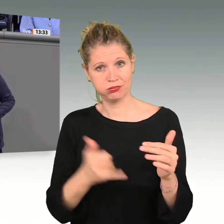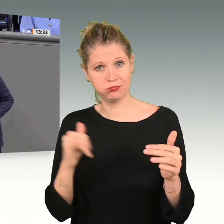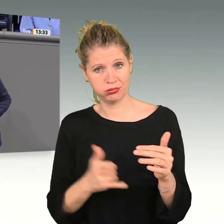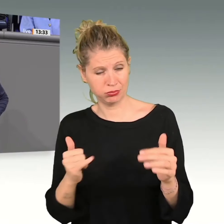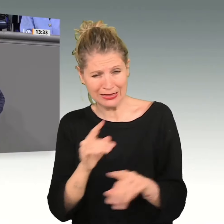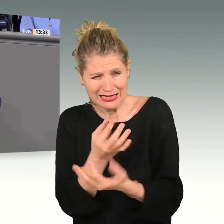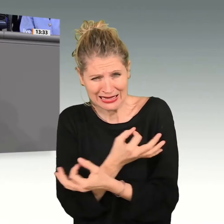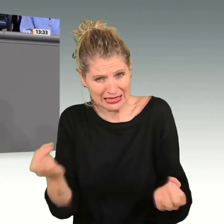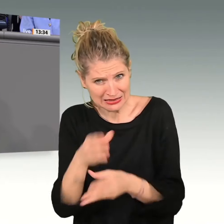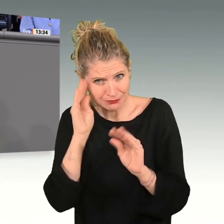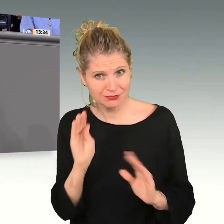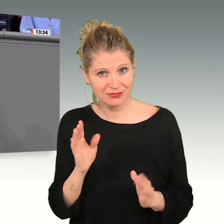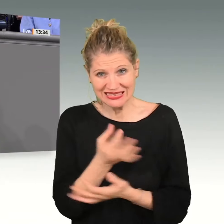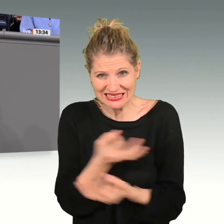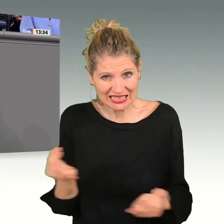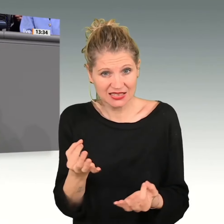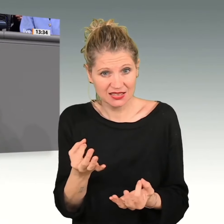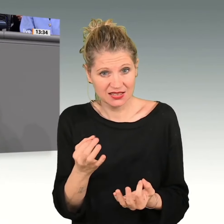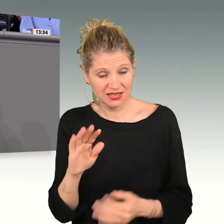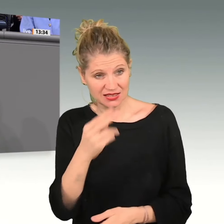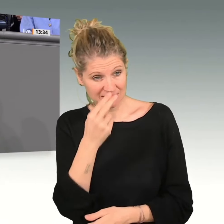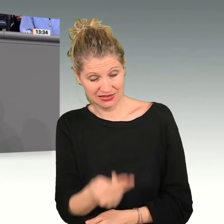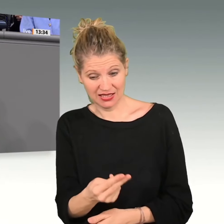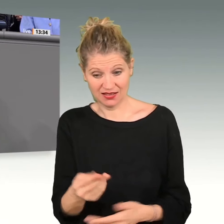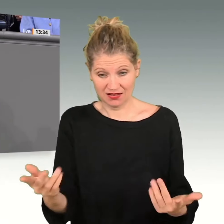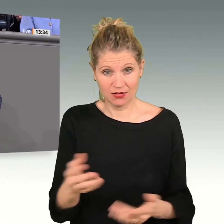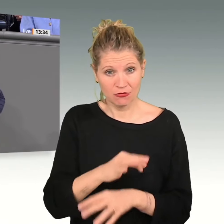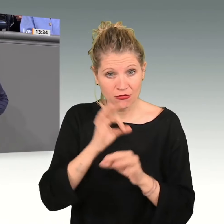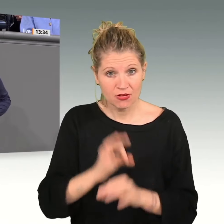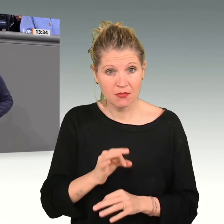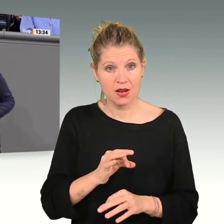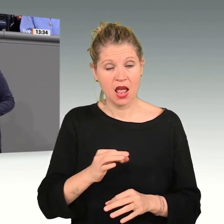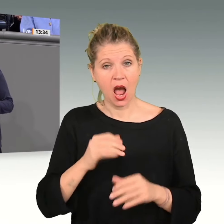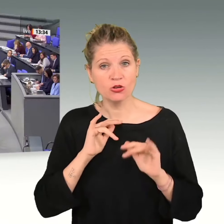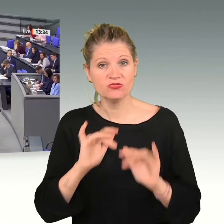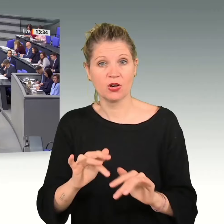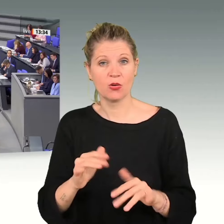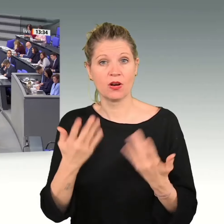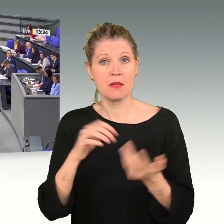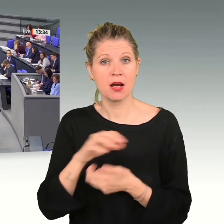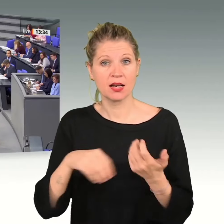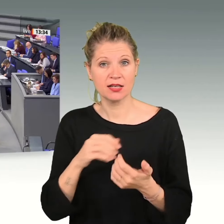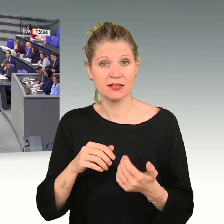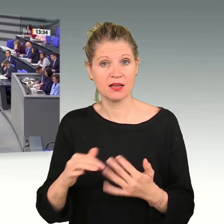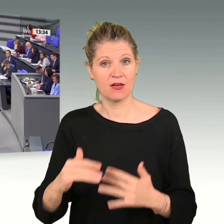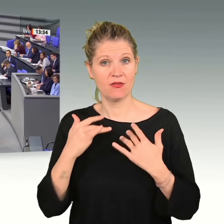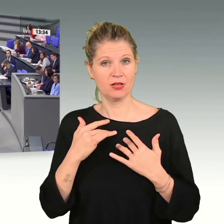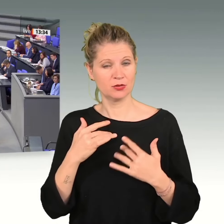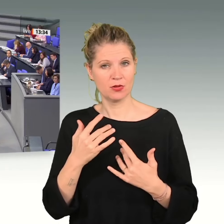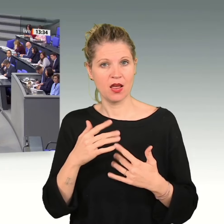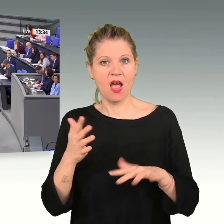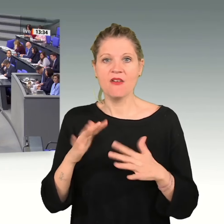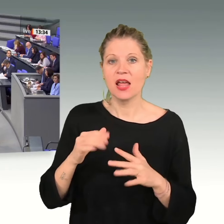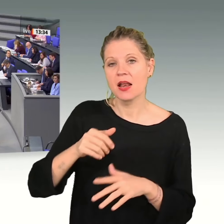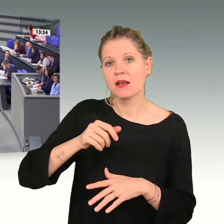Sie nicht erkannt, welche grausamen Auswirkungen die Klimakrise in Deutschland zu spüren sind? Vielleicht wollte da auch niemand mit Ihnen reden. Das kann ich